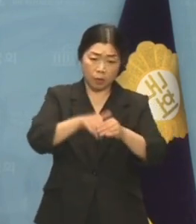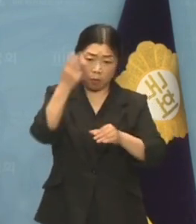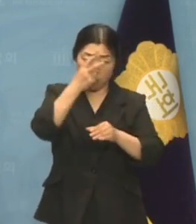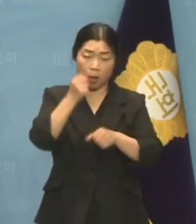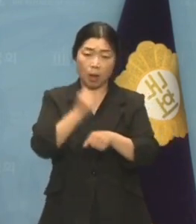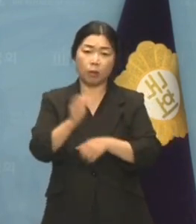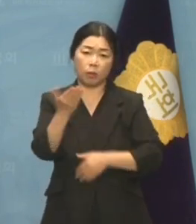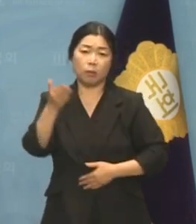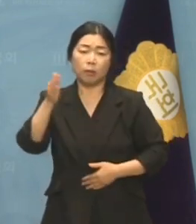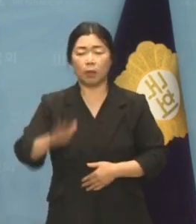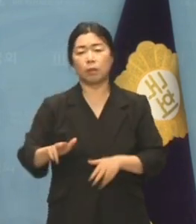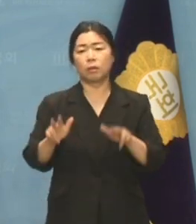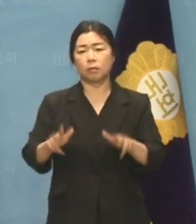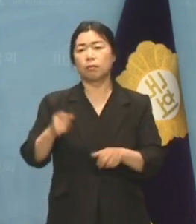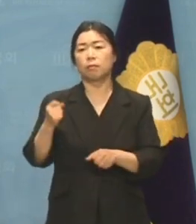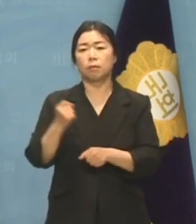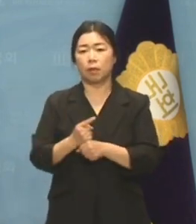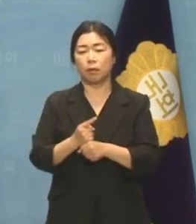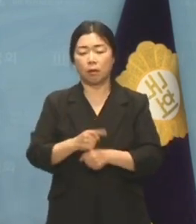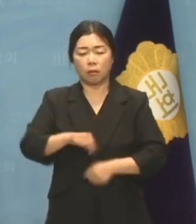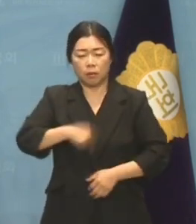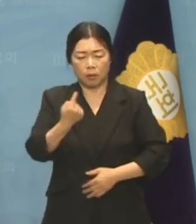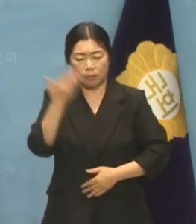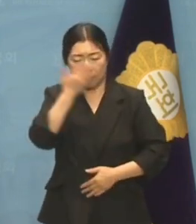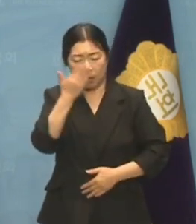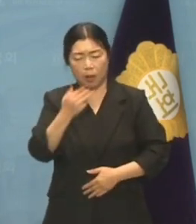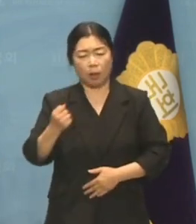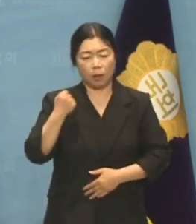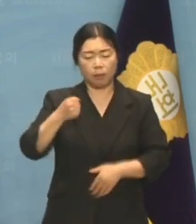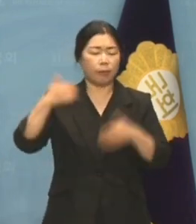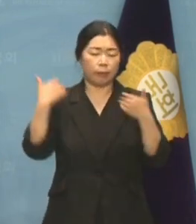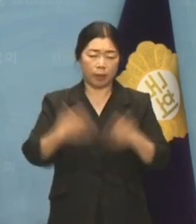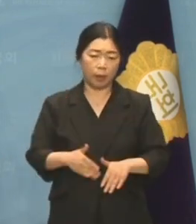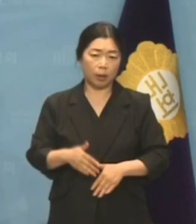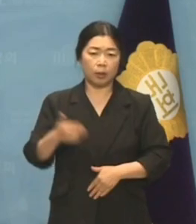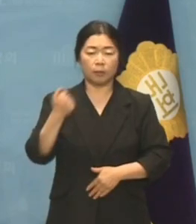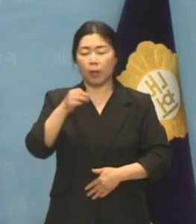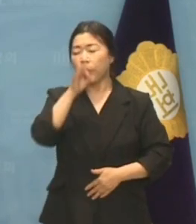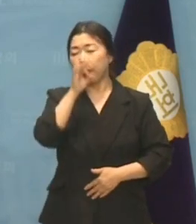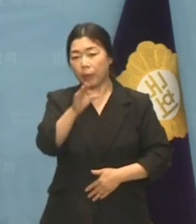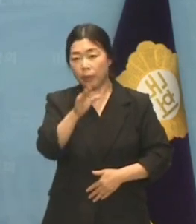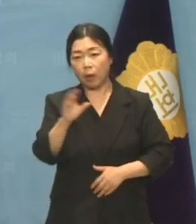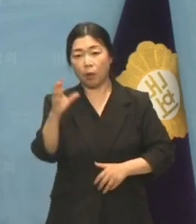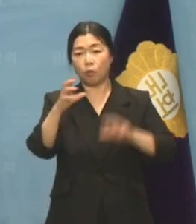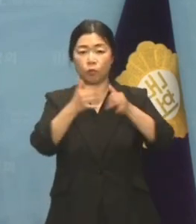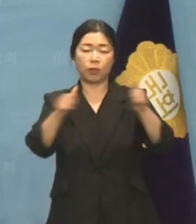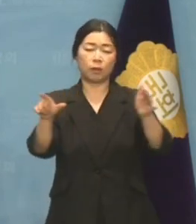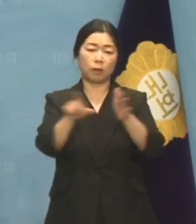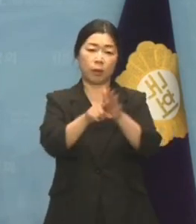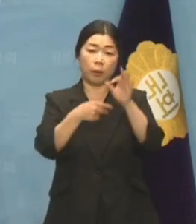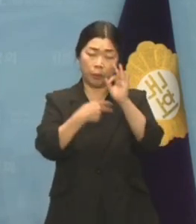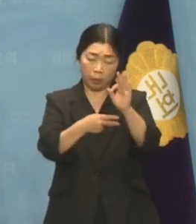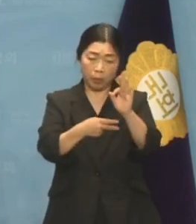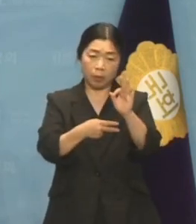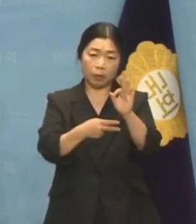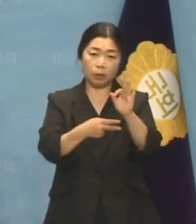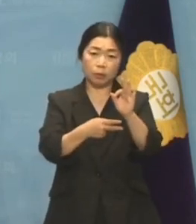할 선관위는 이미 자정 능력을 잃었습니다. 그리고 국민적 신뢰도 잃었습니다.